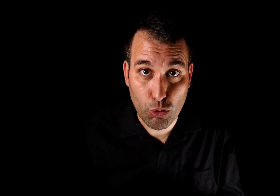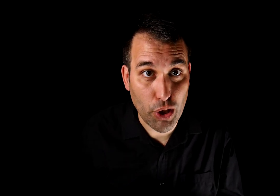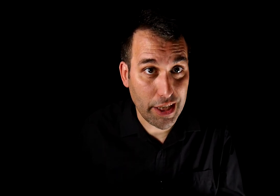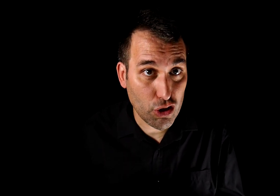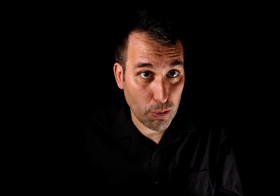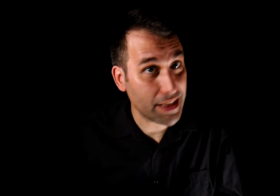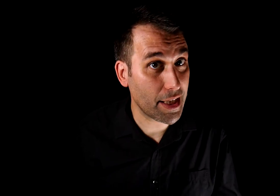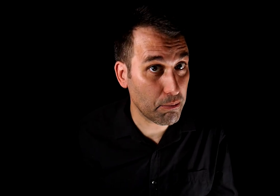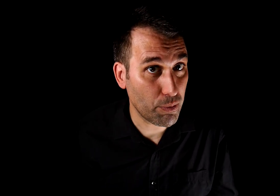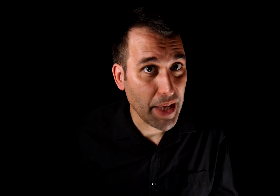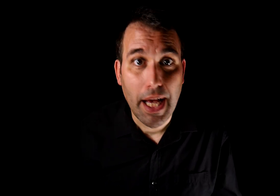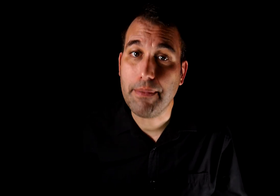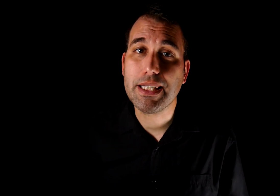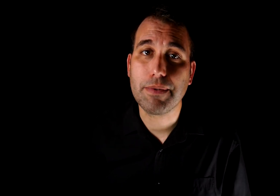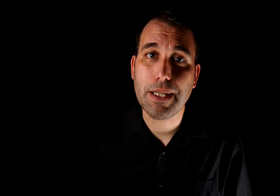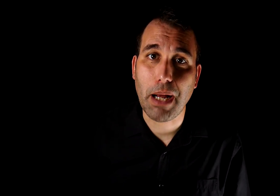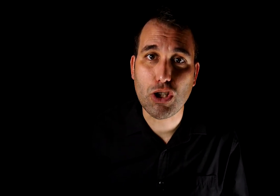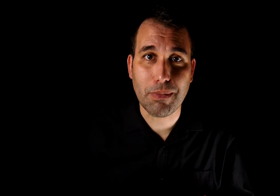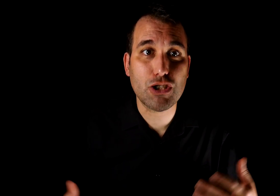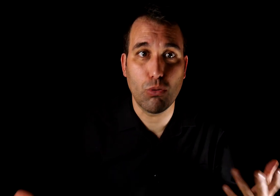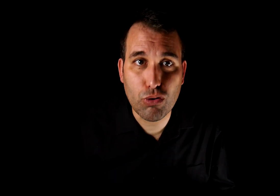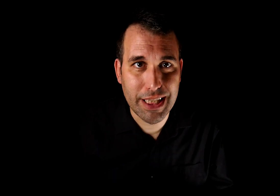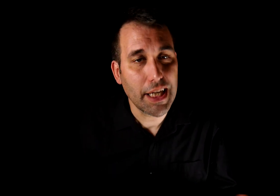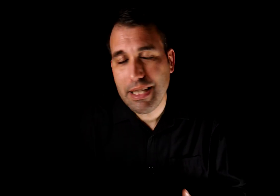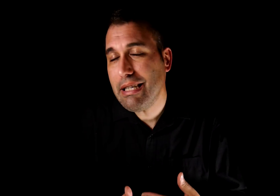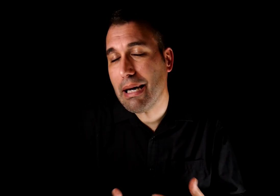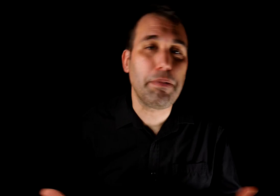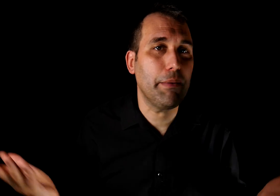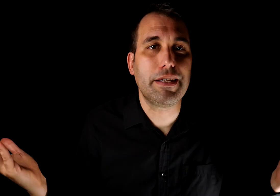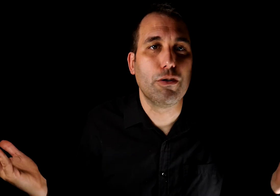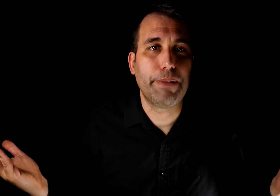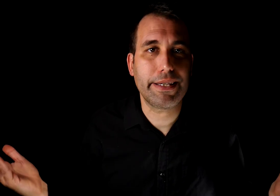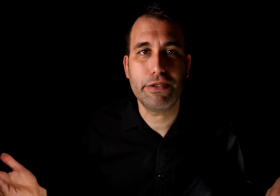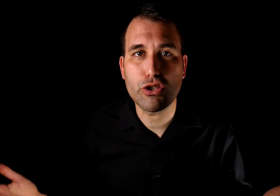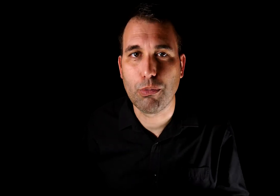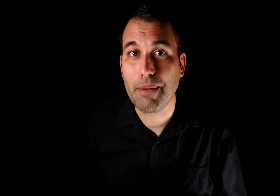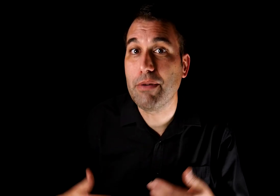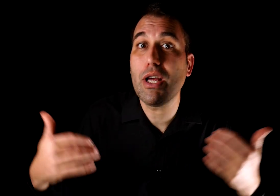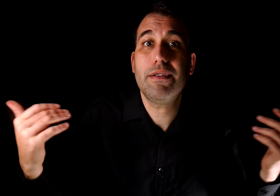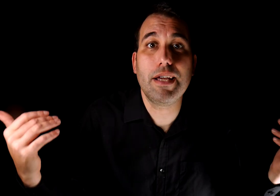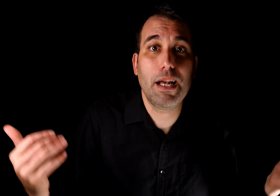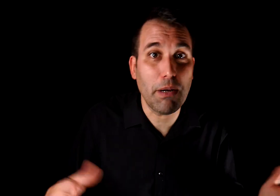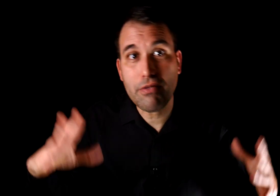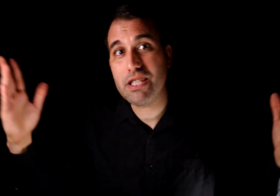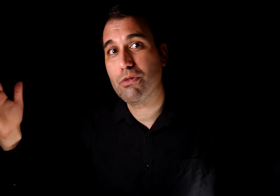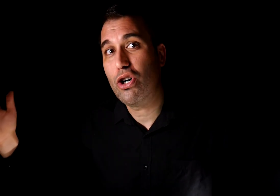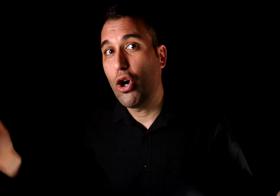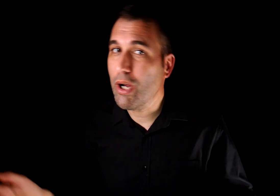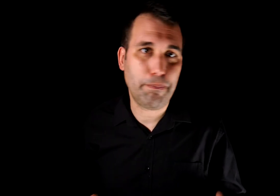grupo religioso para este ejemplo. A veces se basa en valores más comunes y ampliamente compartidos como la benevolencia, el pacifismo o el